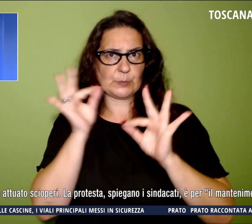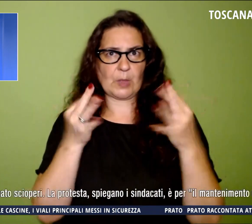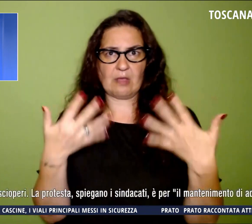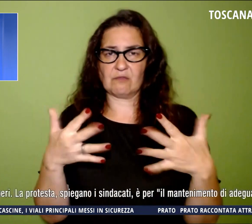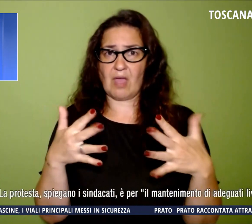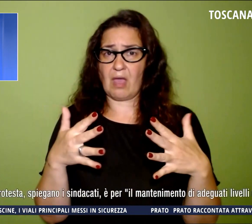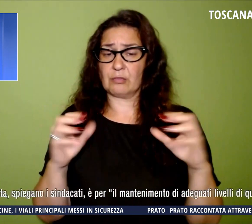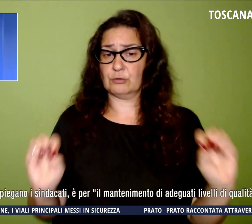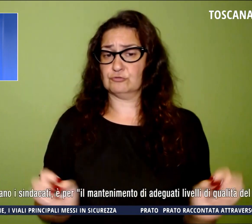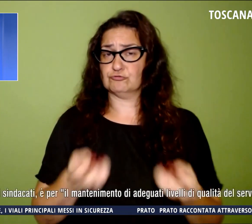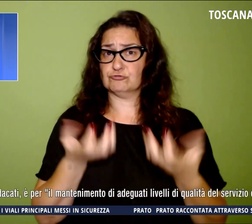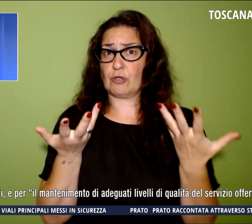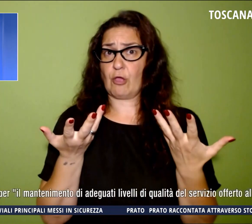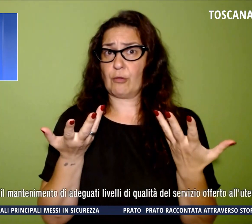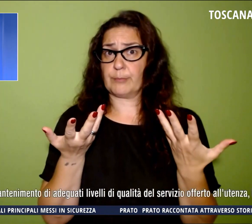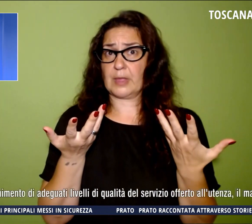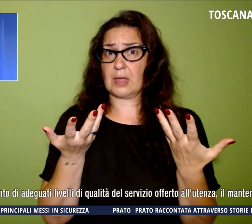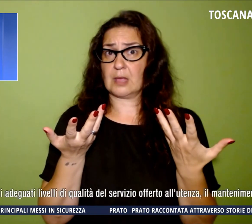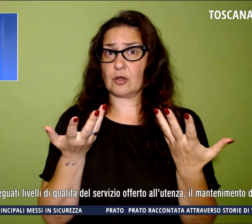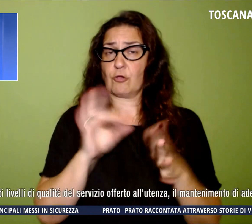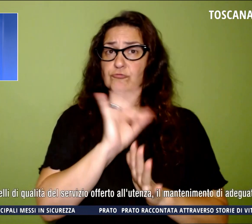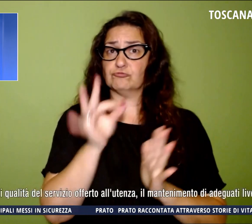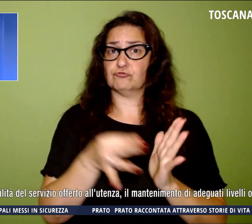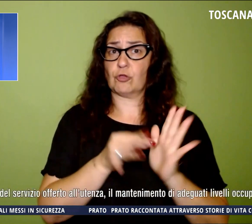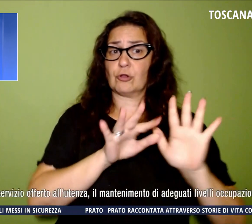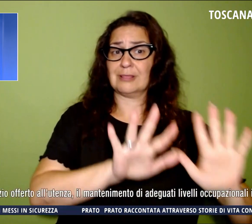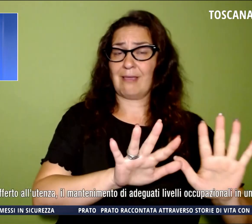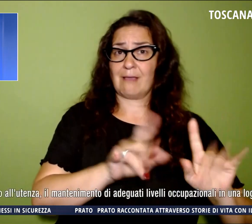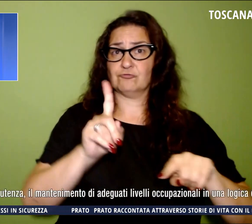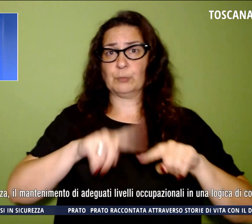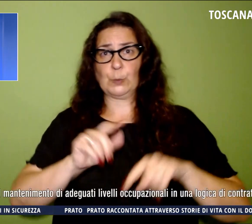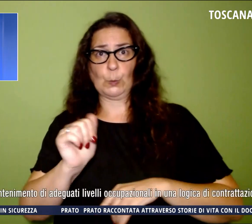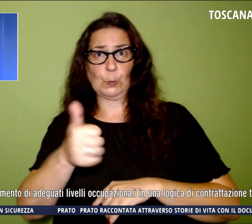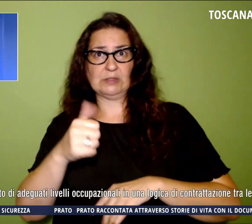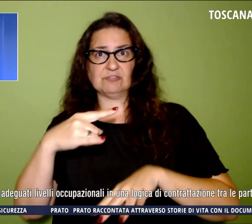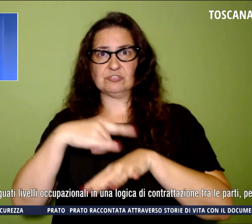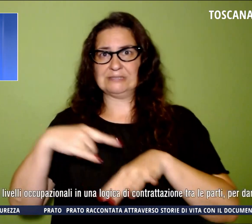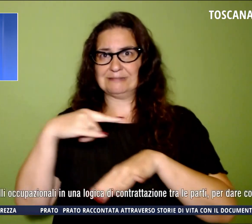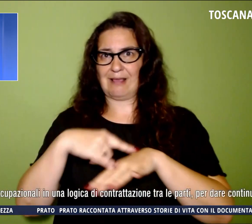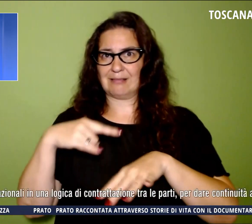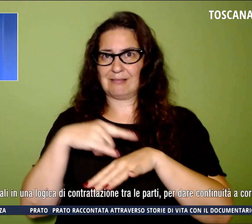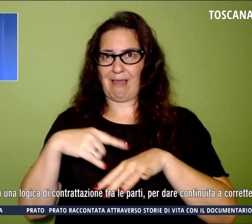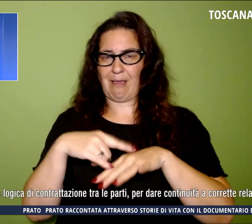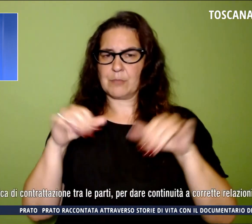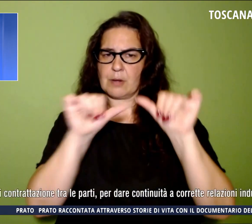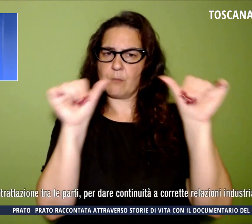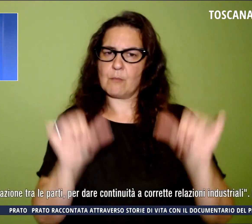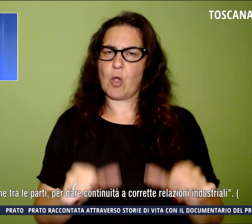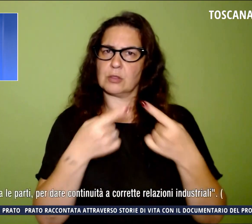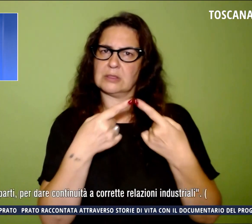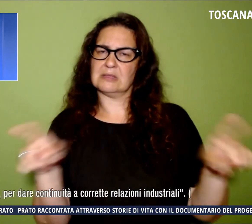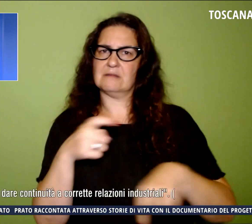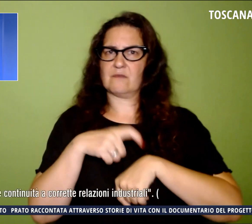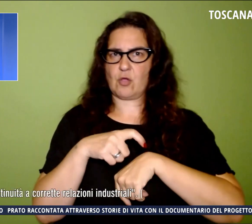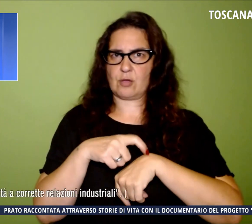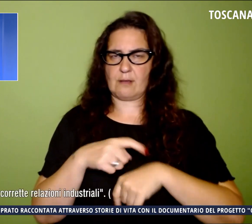sarà fatta sia il 10 che l'11 settembre con differenti modalità di orario. E'